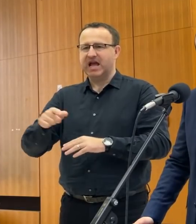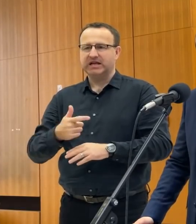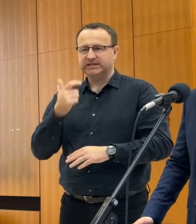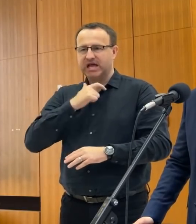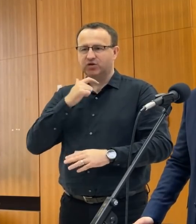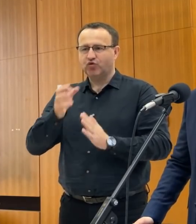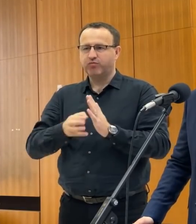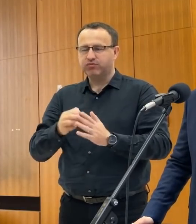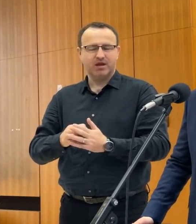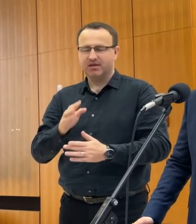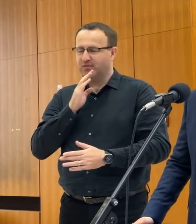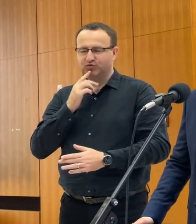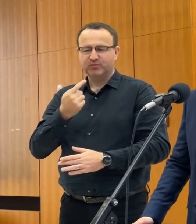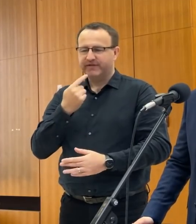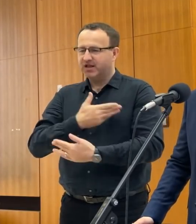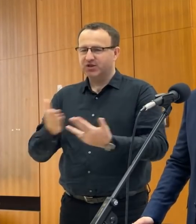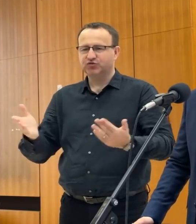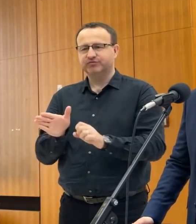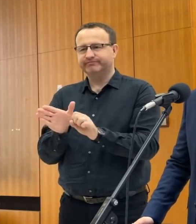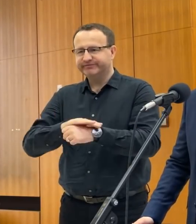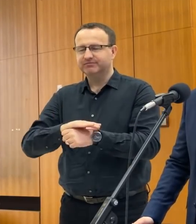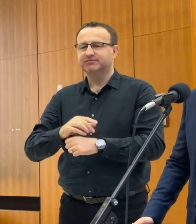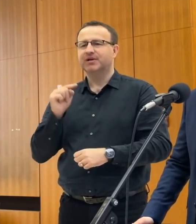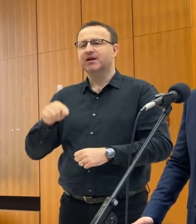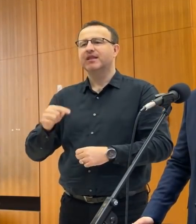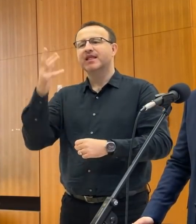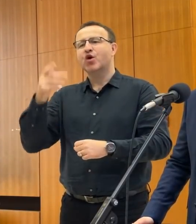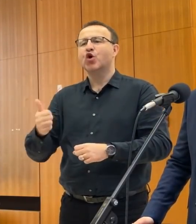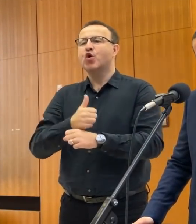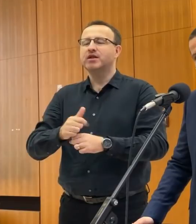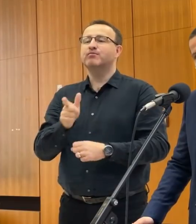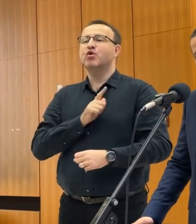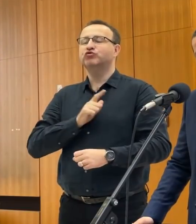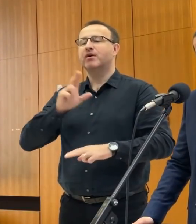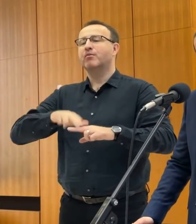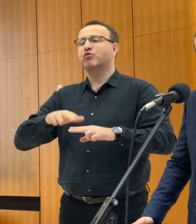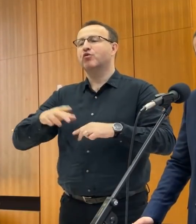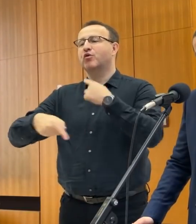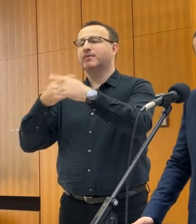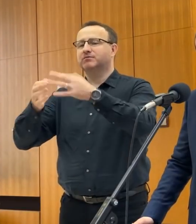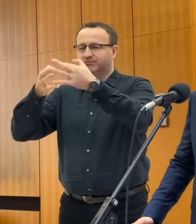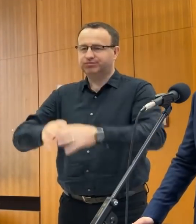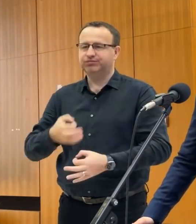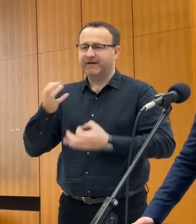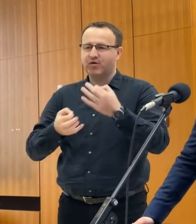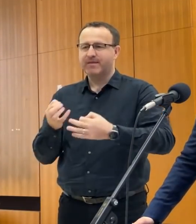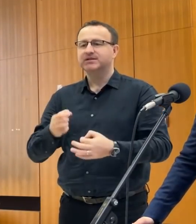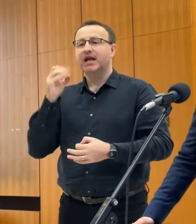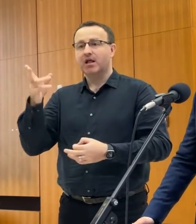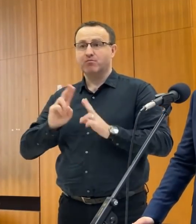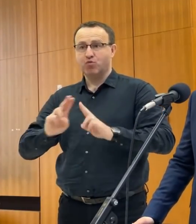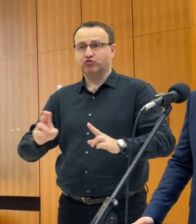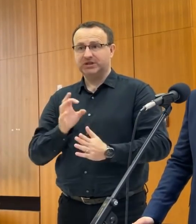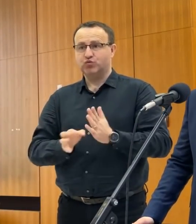Ani to nemôžem potvrdiť. Počkajte si pár hodín naozaj a poskytneme podrobnejšie informácie. Hneď ako to procesná situácia